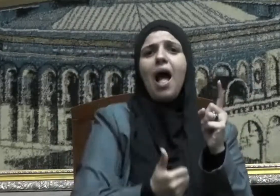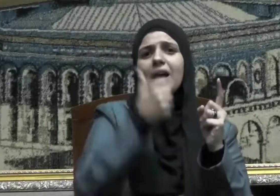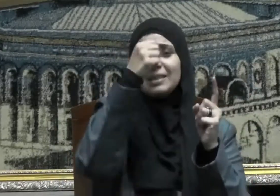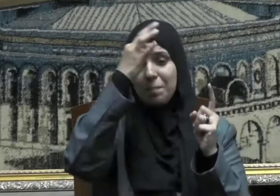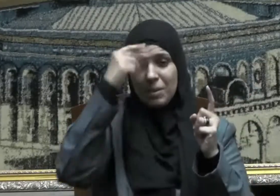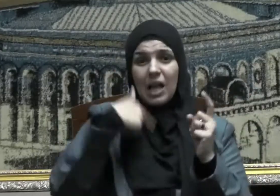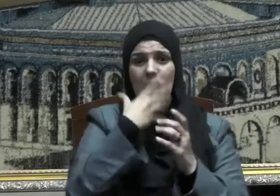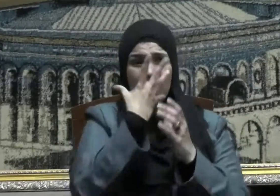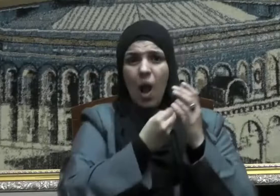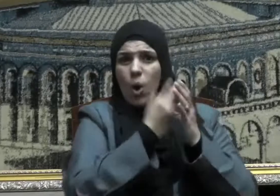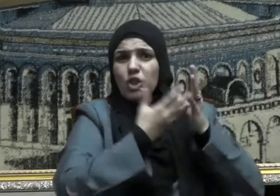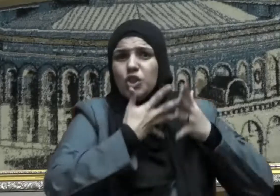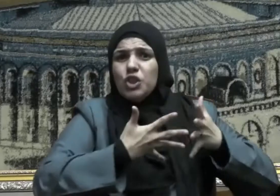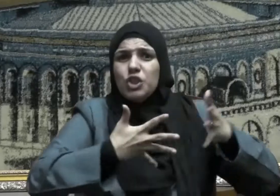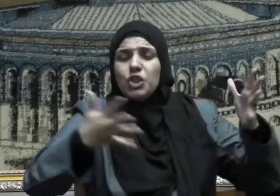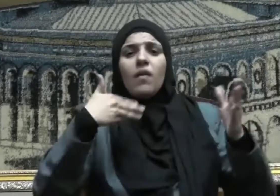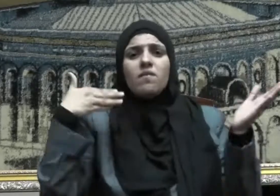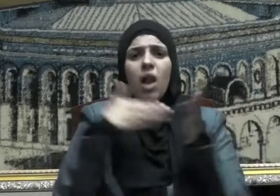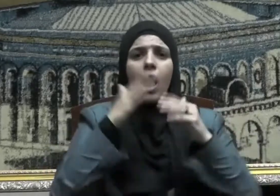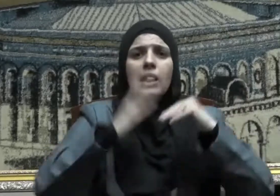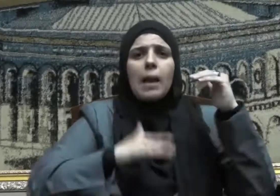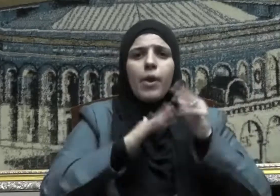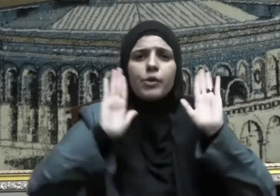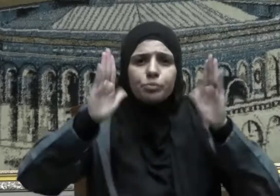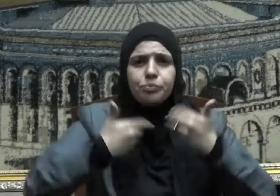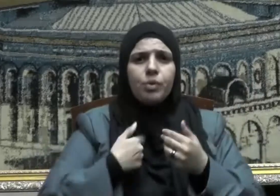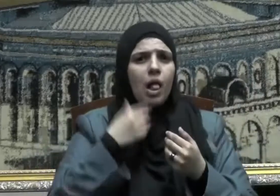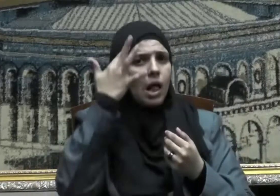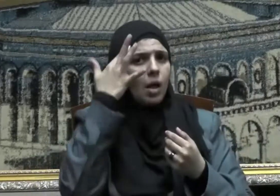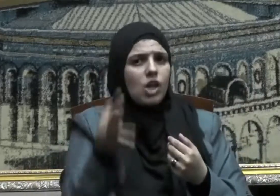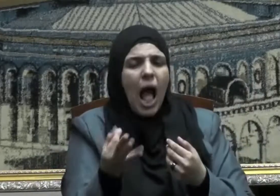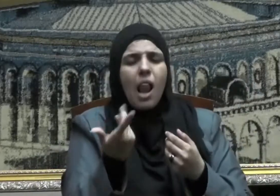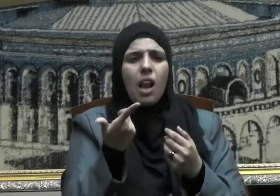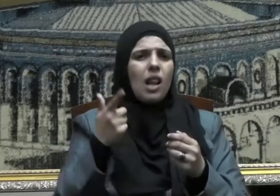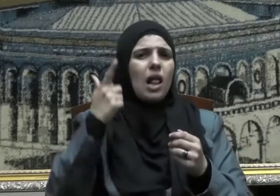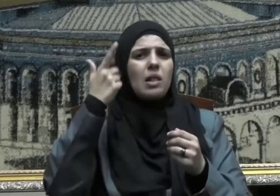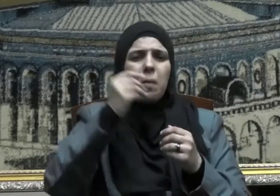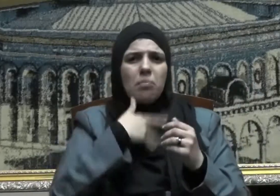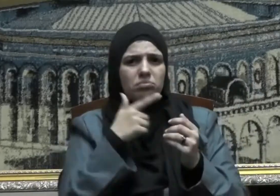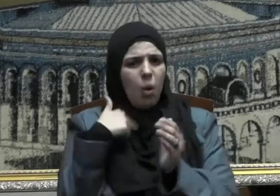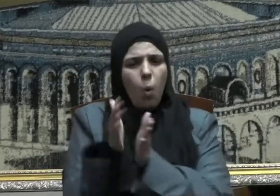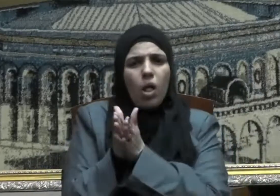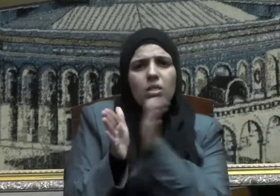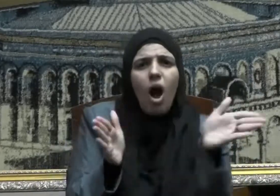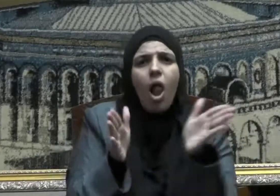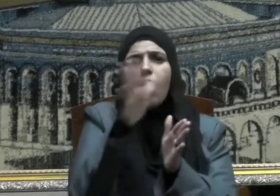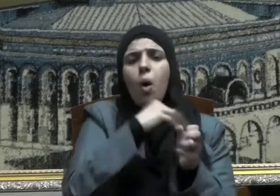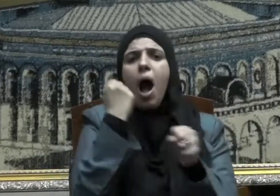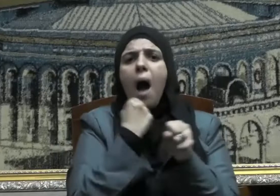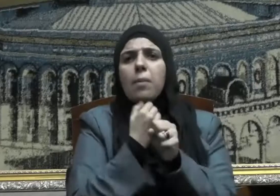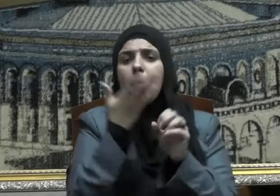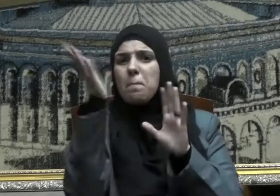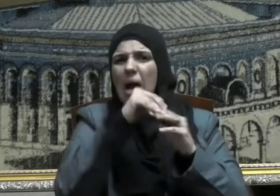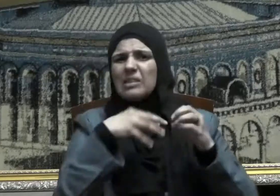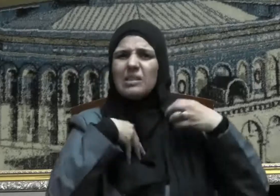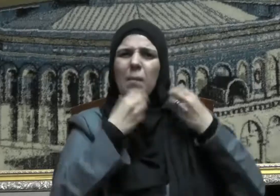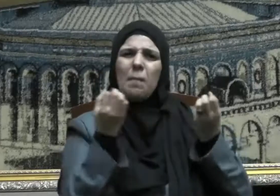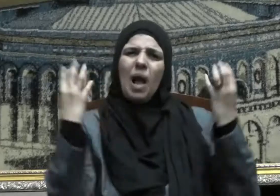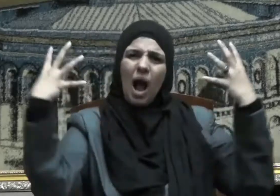الكثرة التي تورث الضعف أو الجهل أو التخلف عن ركب الحضارة والتي تكون عبءا